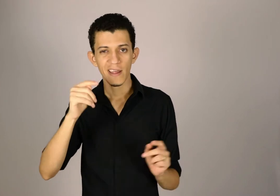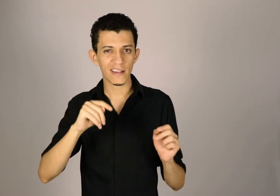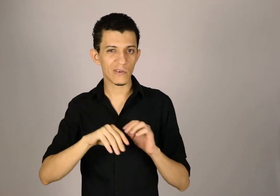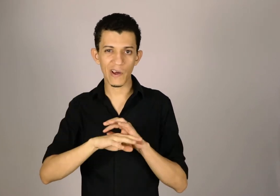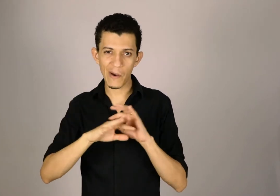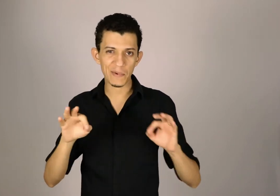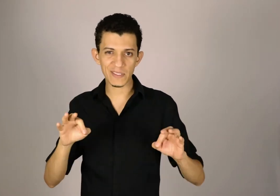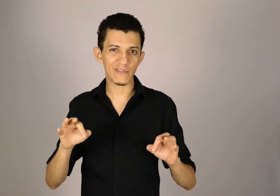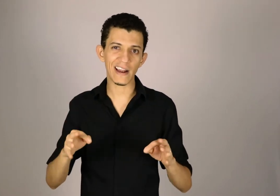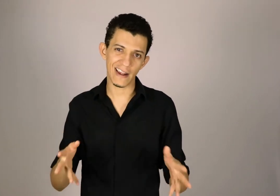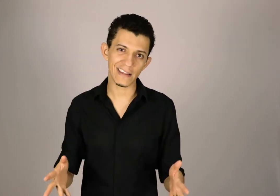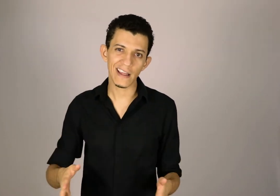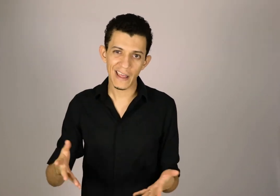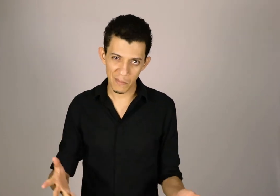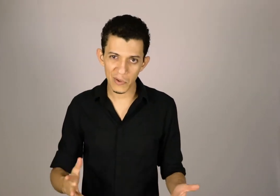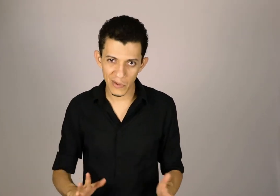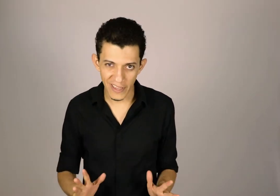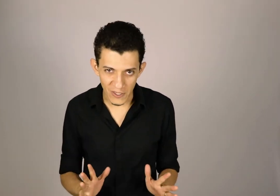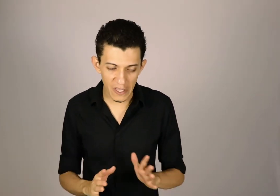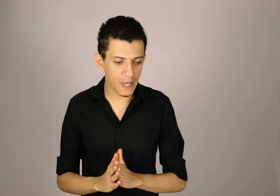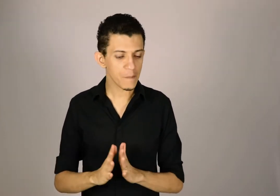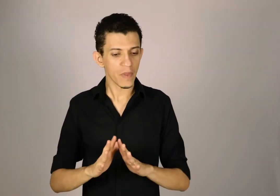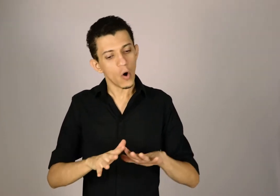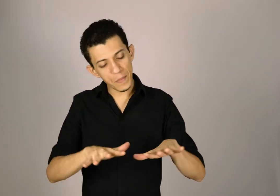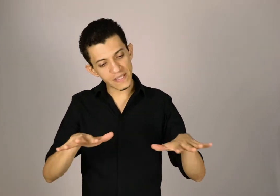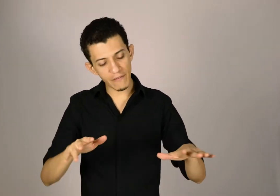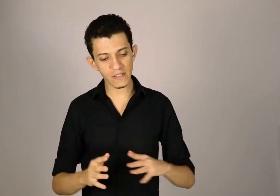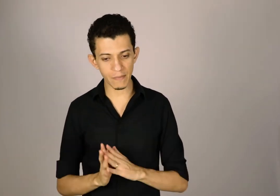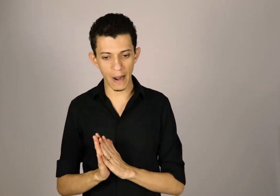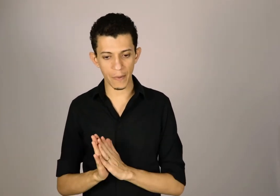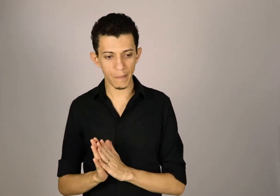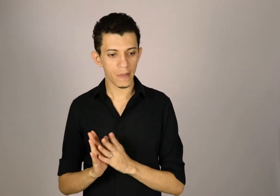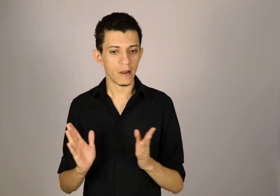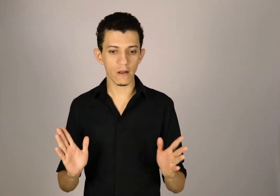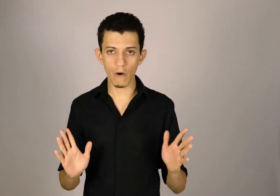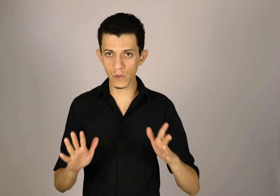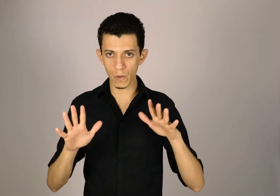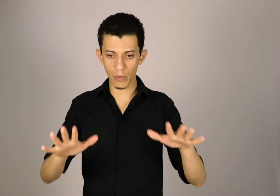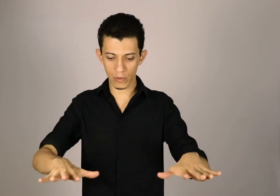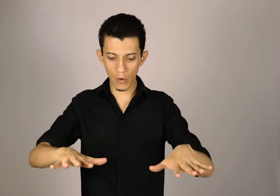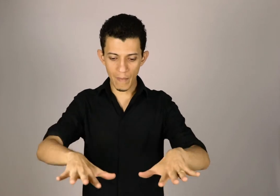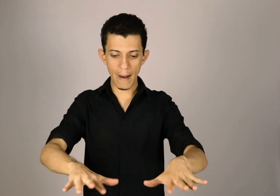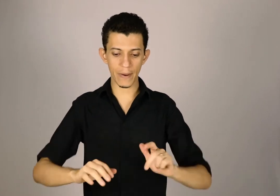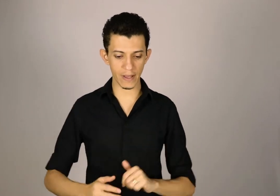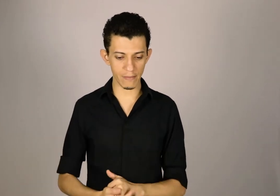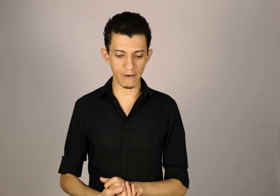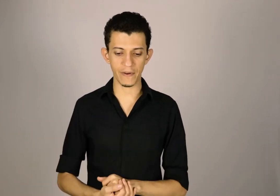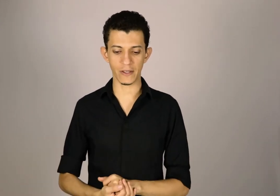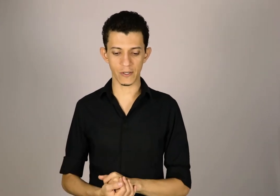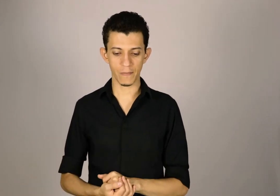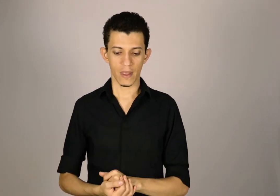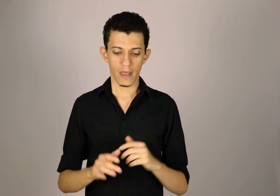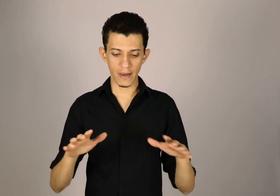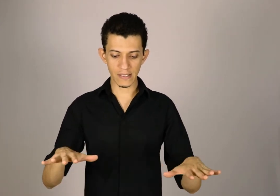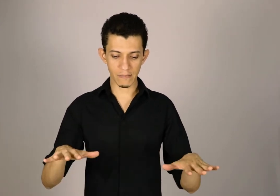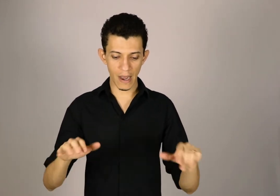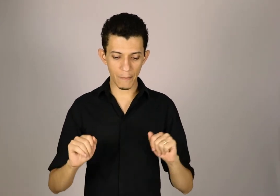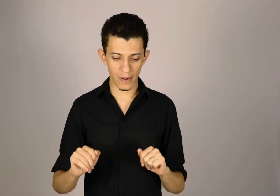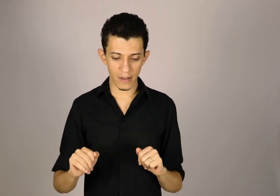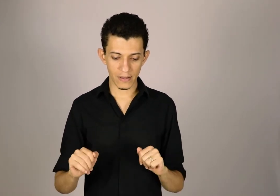então não é para você falar nada em português, ok? Observe esse mapa. Então vamos supor, eu tenho um mapa aqui na minha frente. Nesse mapa tem